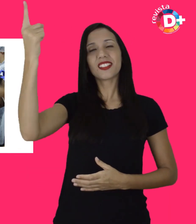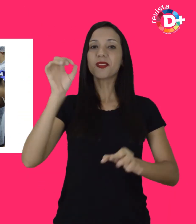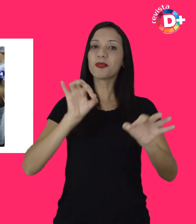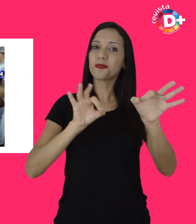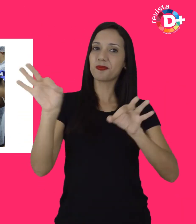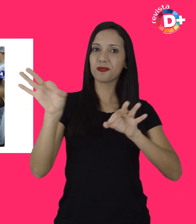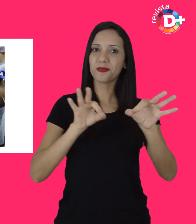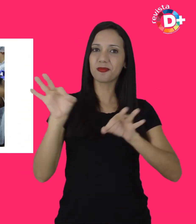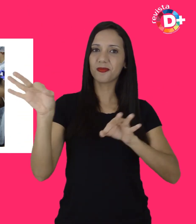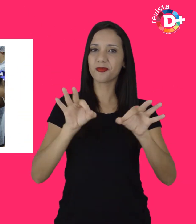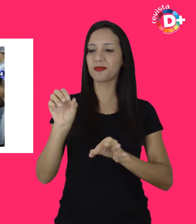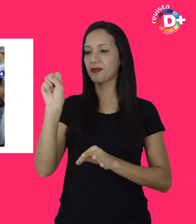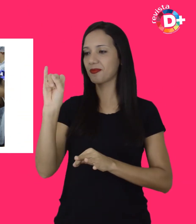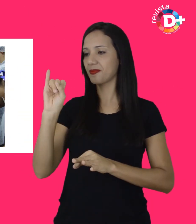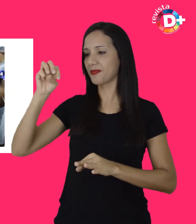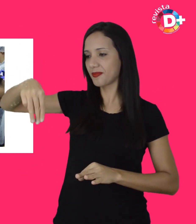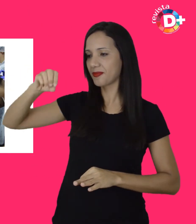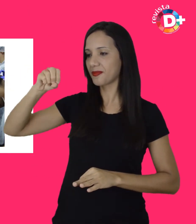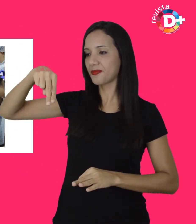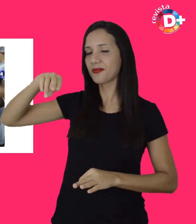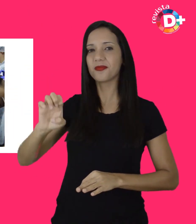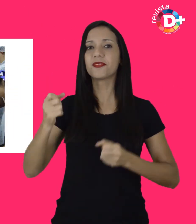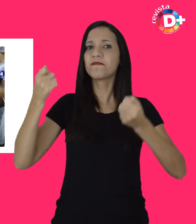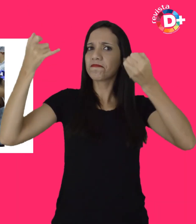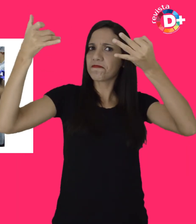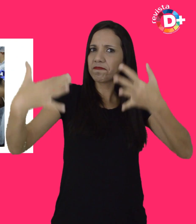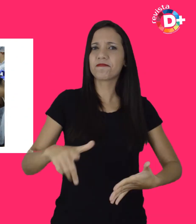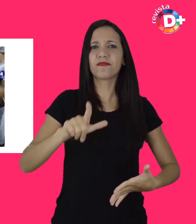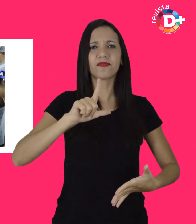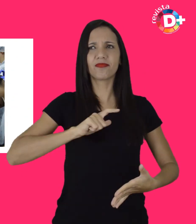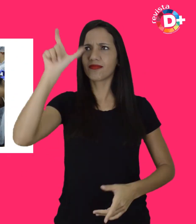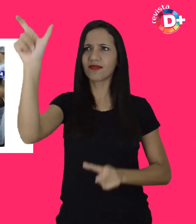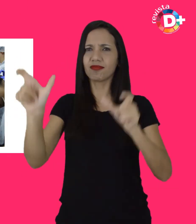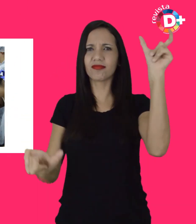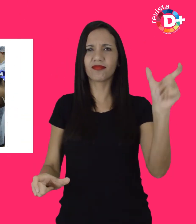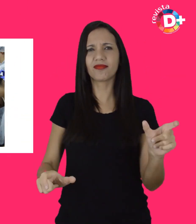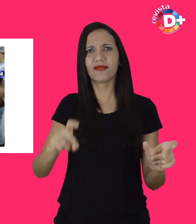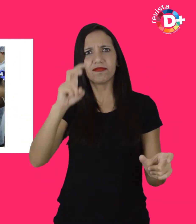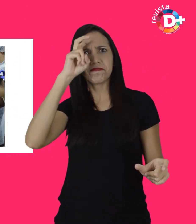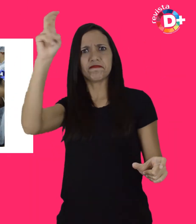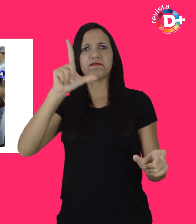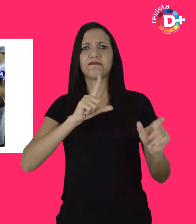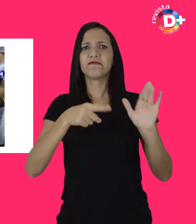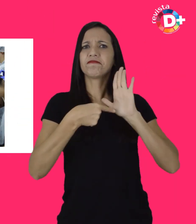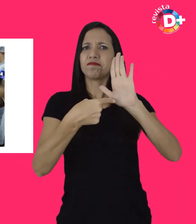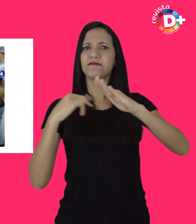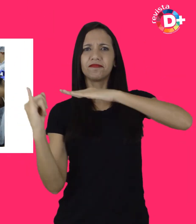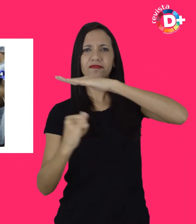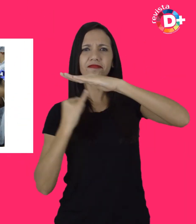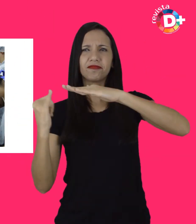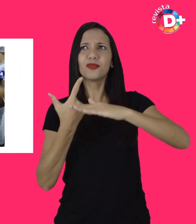afirma que alguns talentos foram revelados no Instituto e outros estão sendo despertados